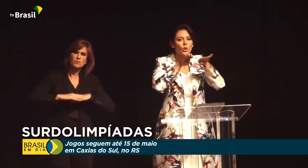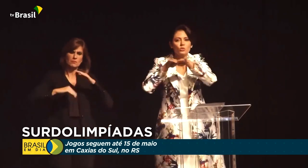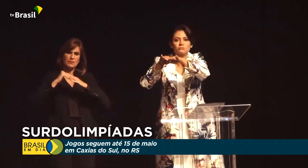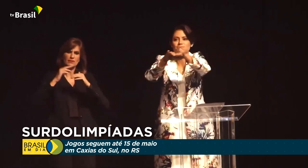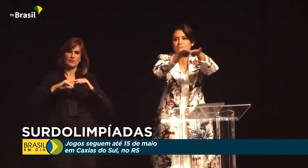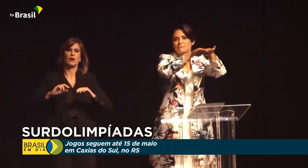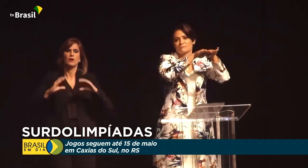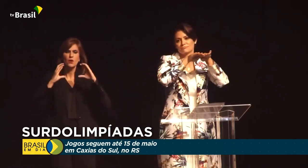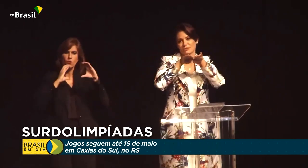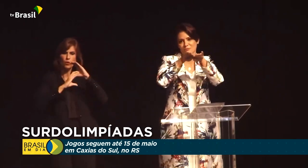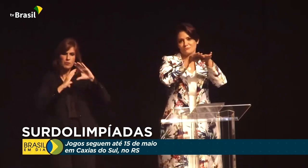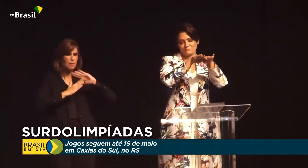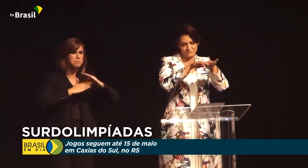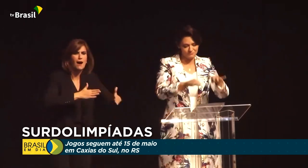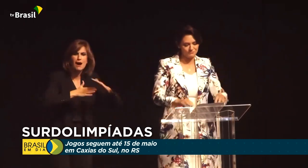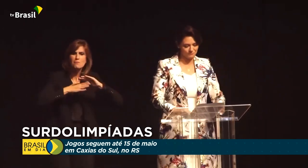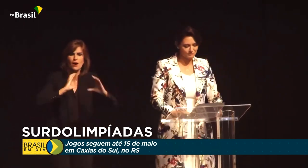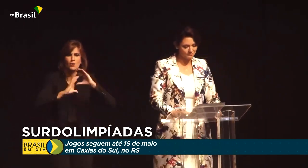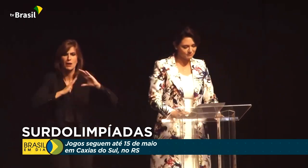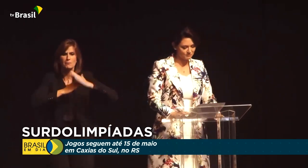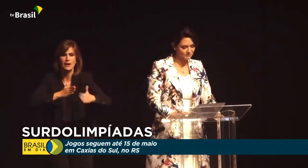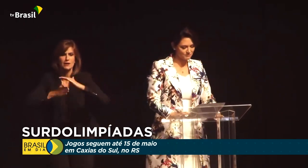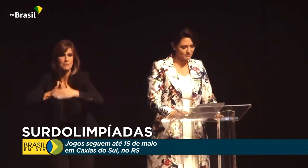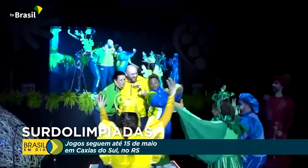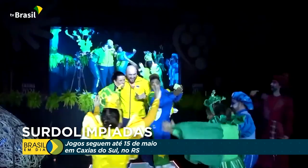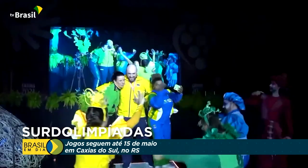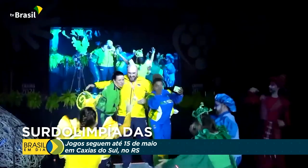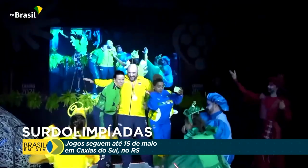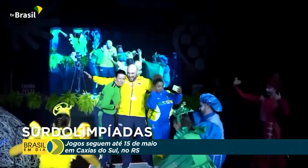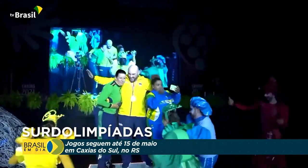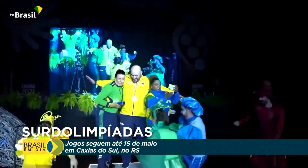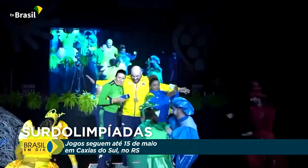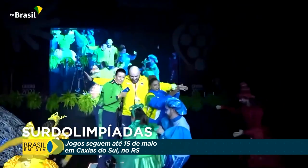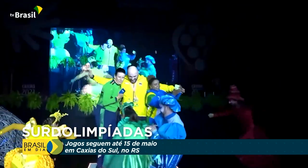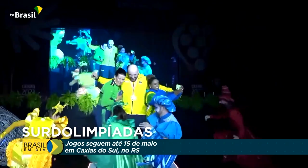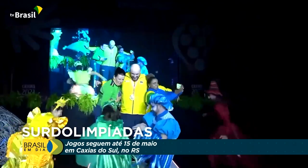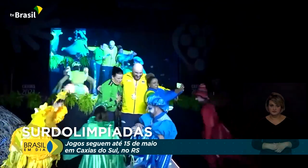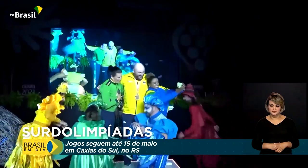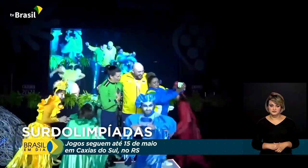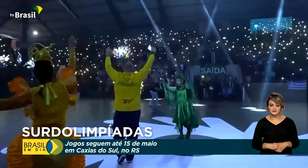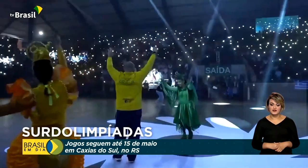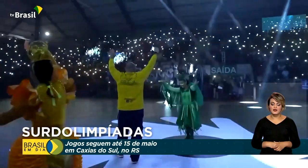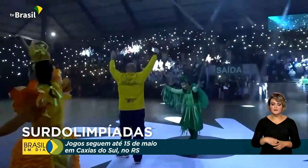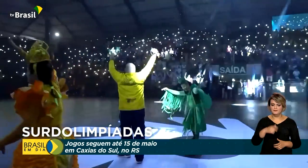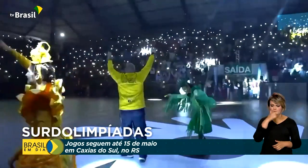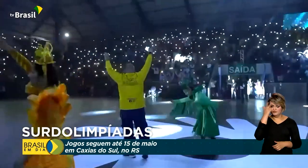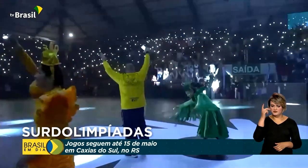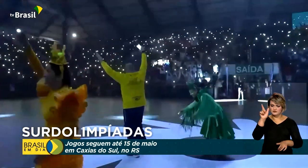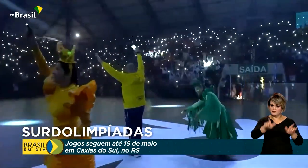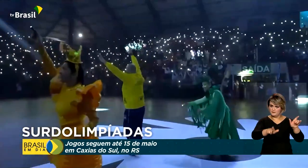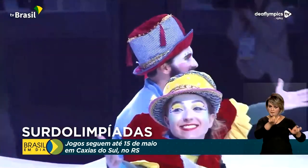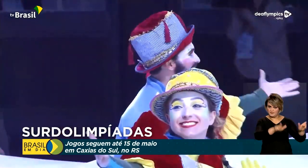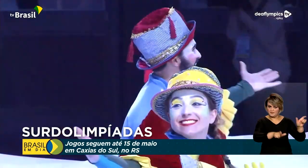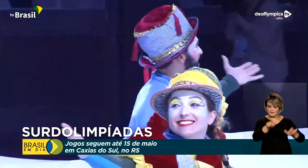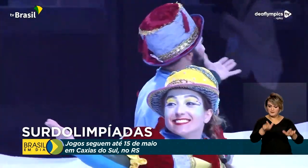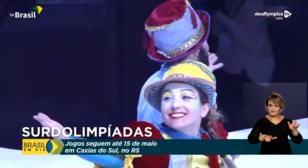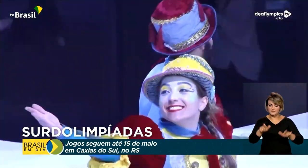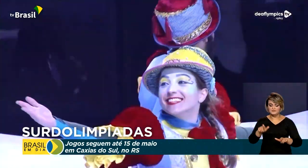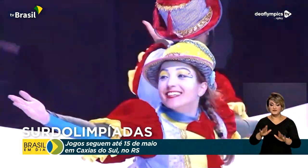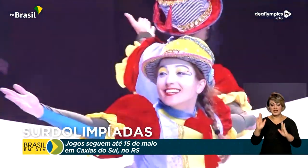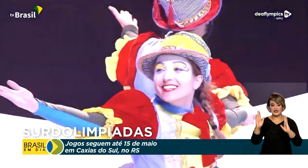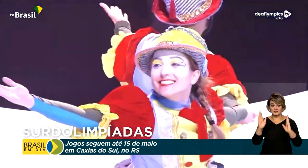demonstrar empatia e respeito pelo nosso próximo. Entre atletas, dirigentes e comissões técnicas, a